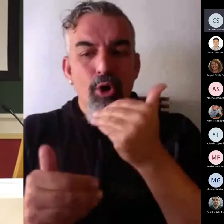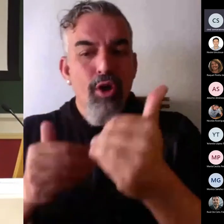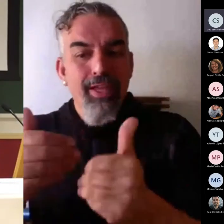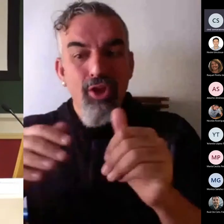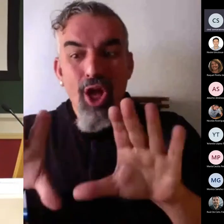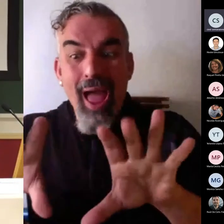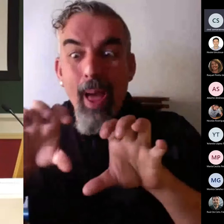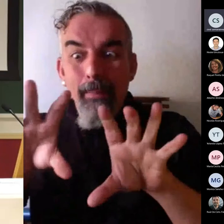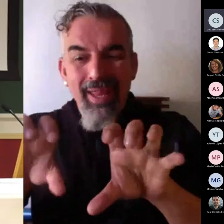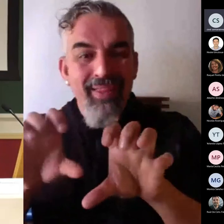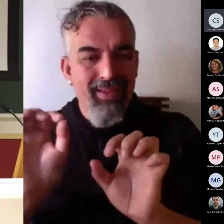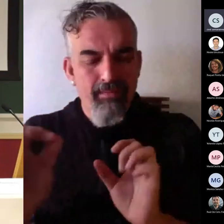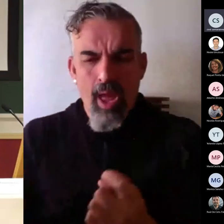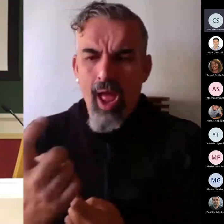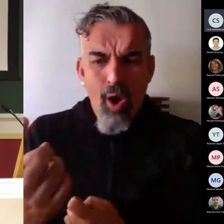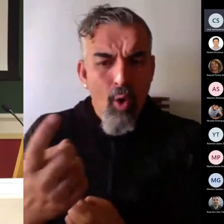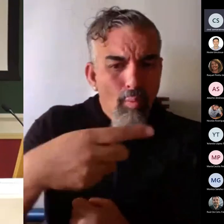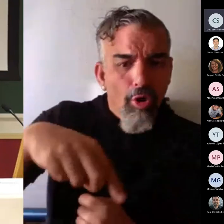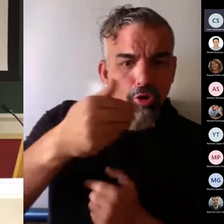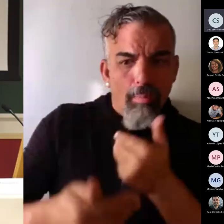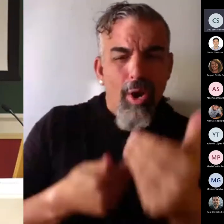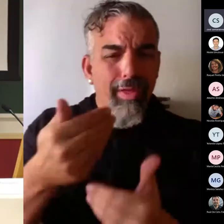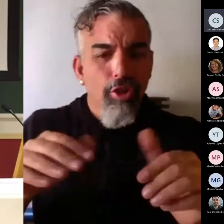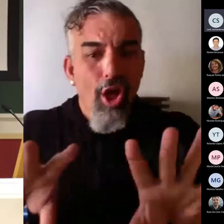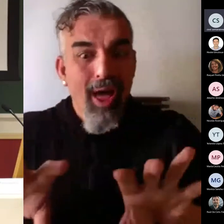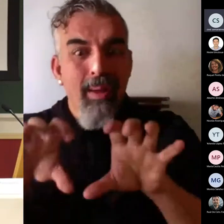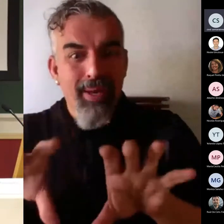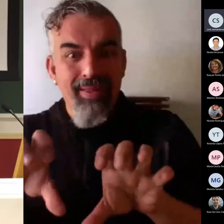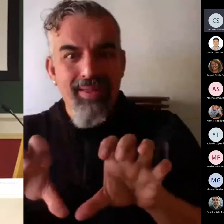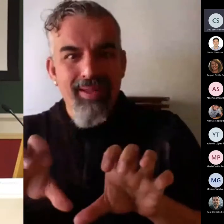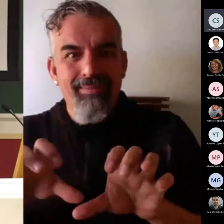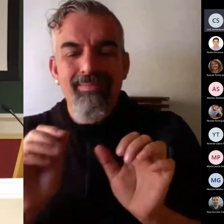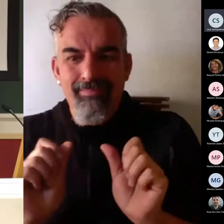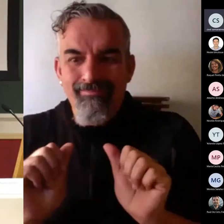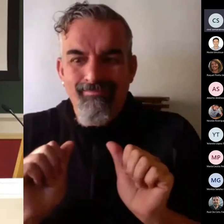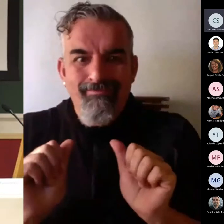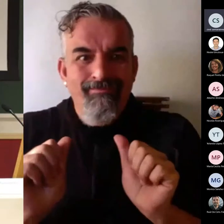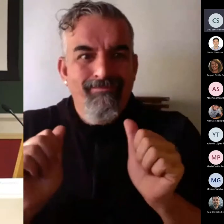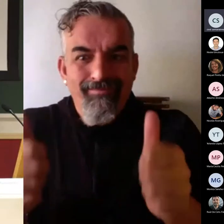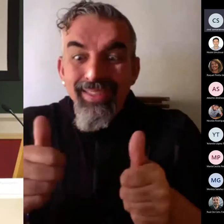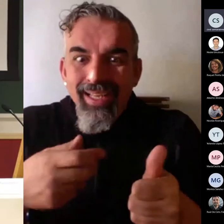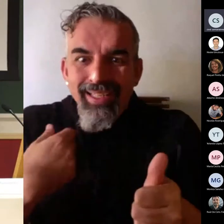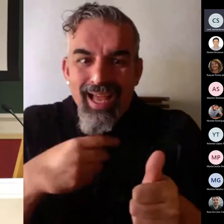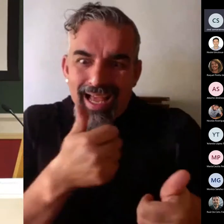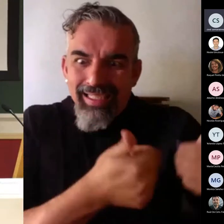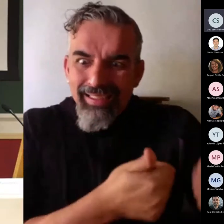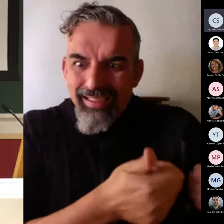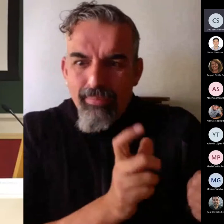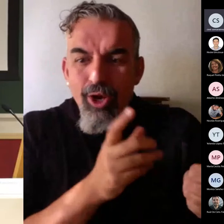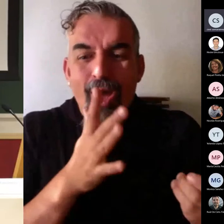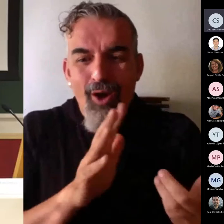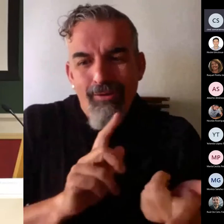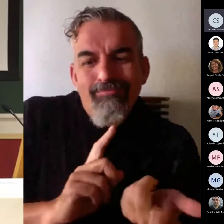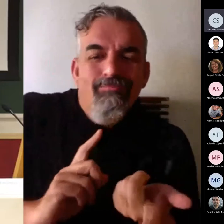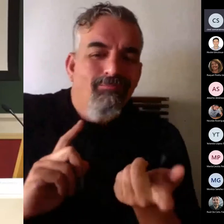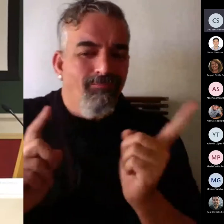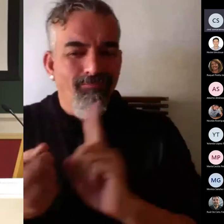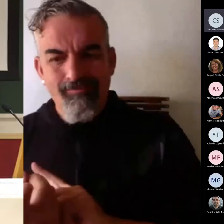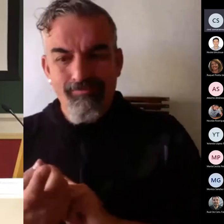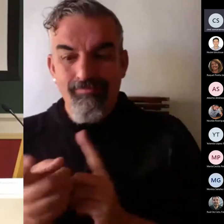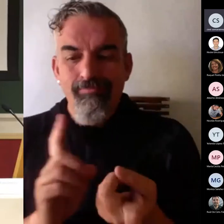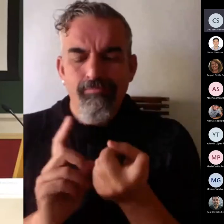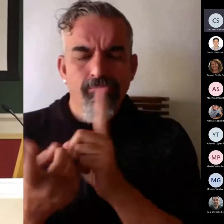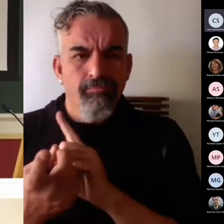el campo de actuación cambió. Y al cambiar nos tuvimos que